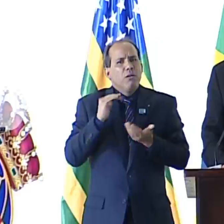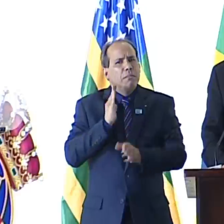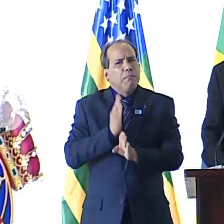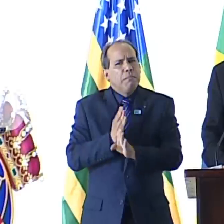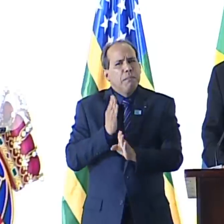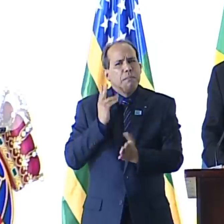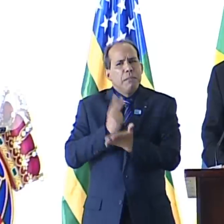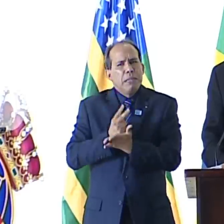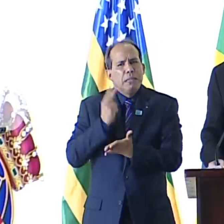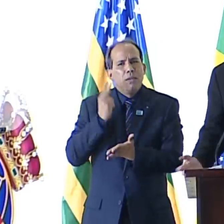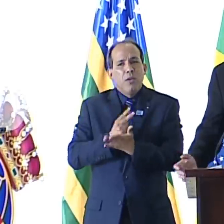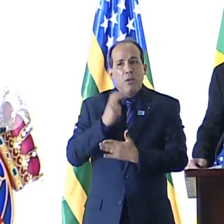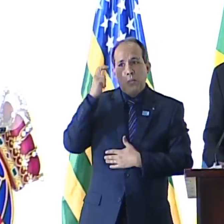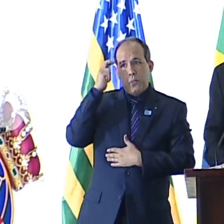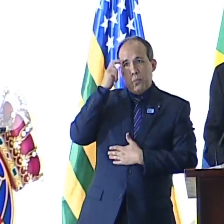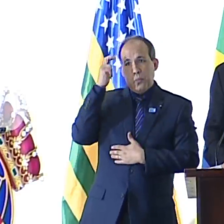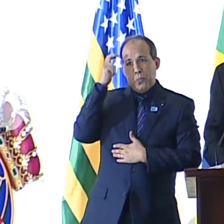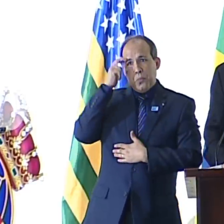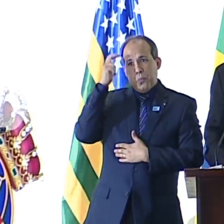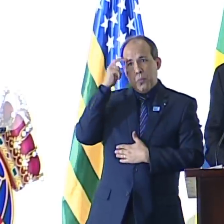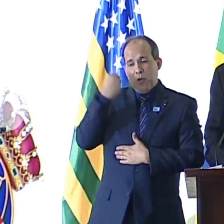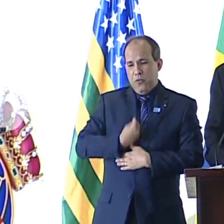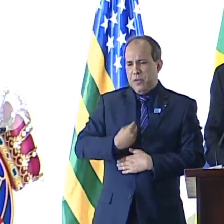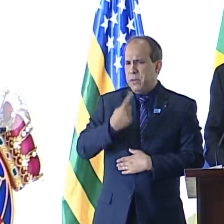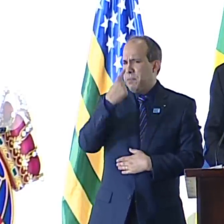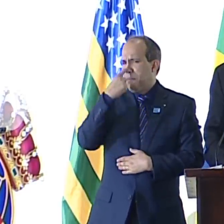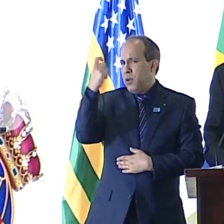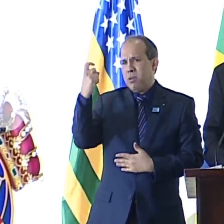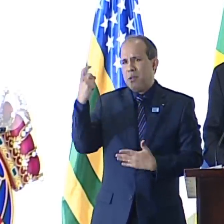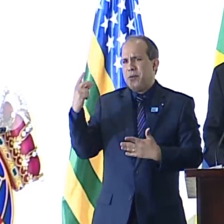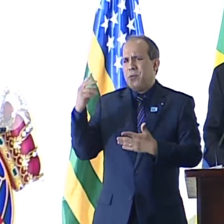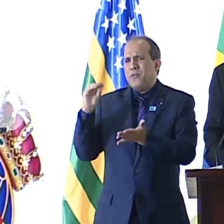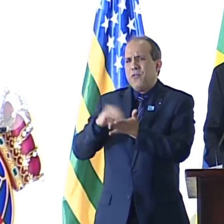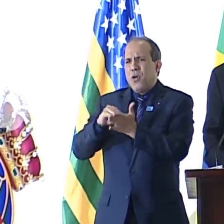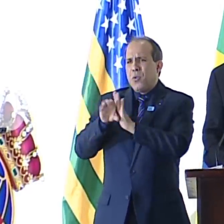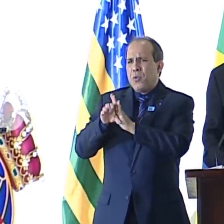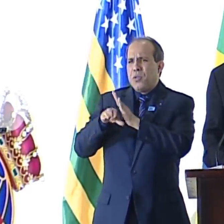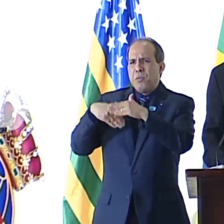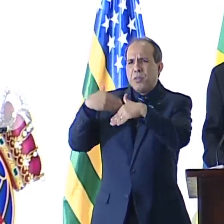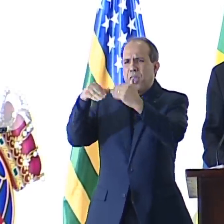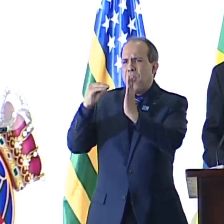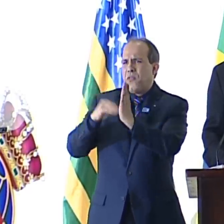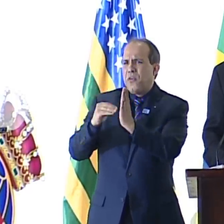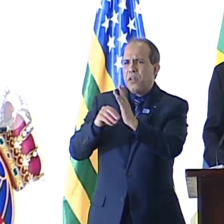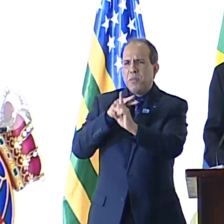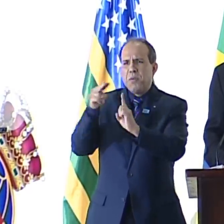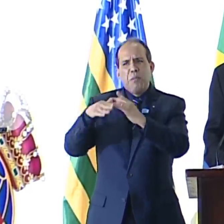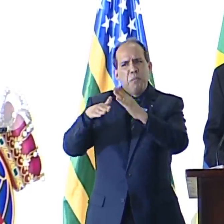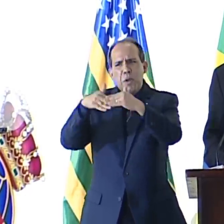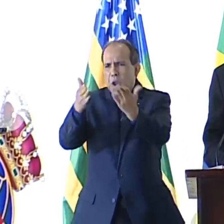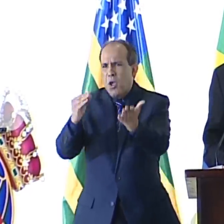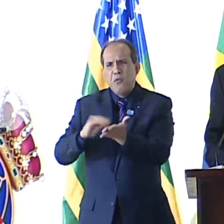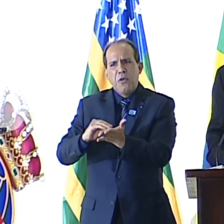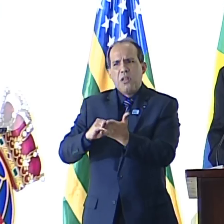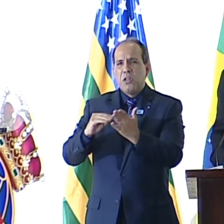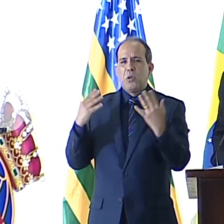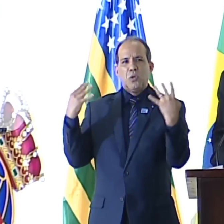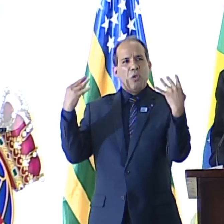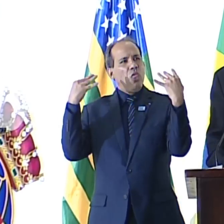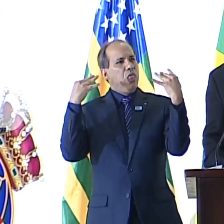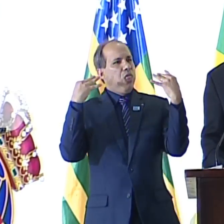Vivendo no intelecto a vida apodrecida de conceitos ultrapassados, superficiais, satisfeito com a própria fama.